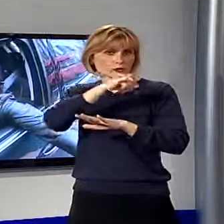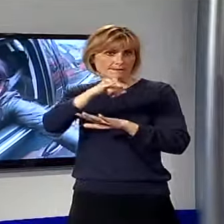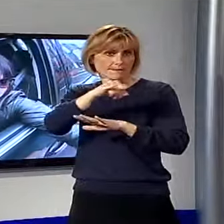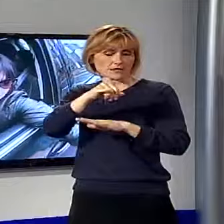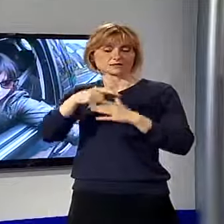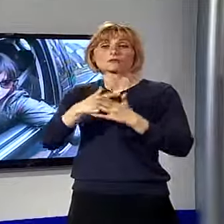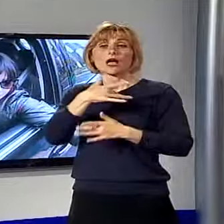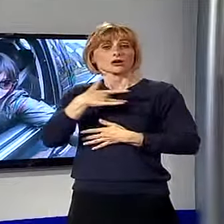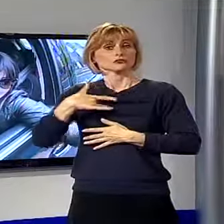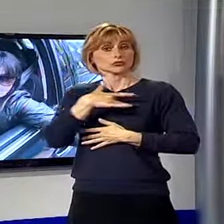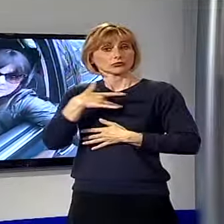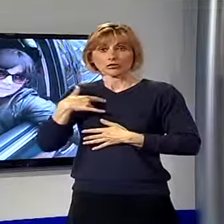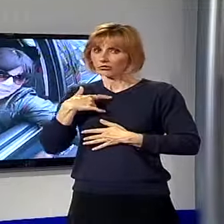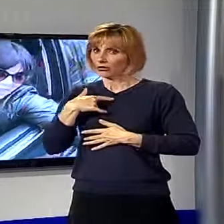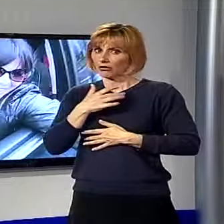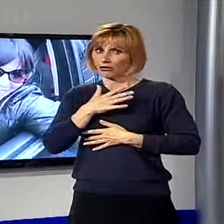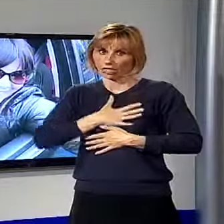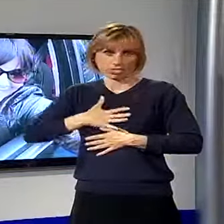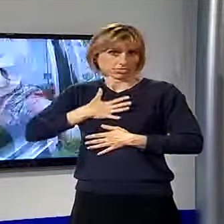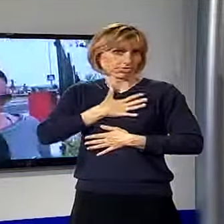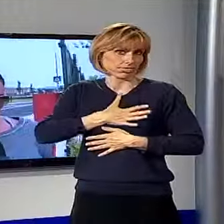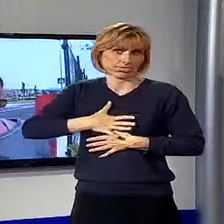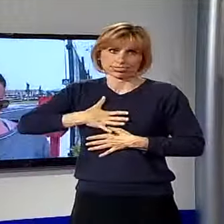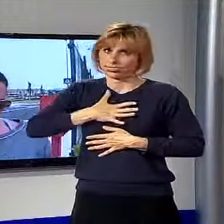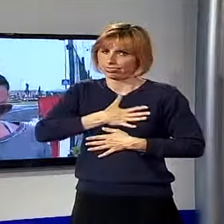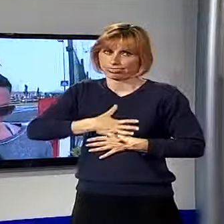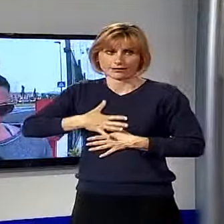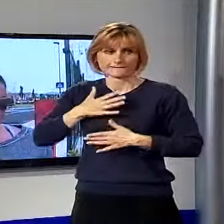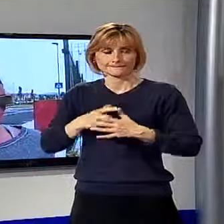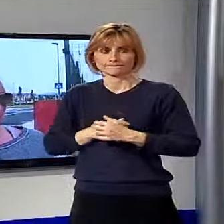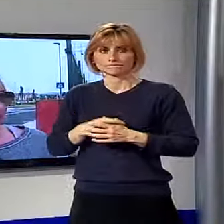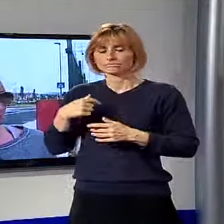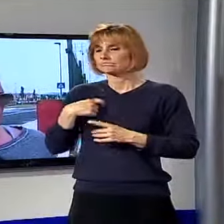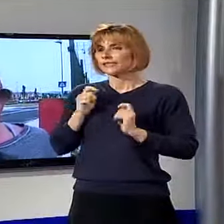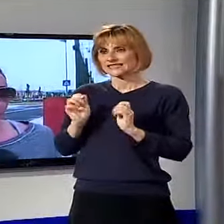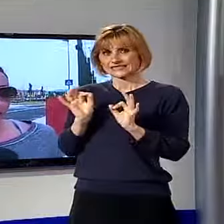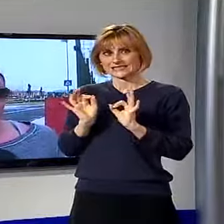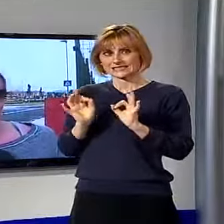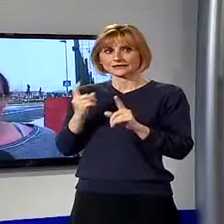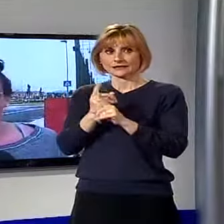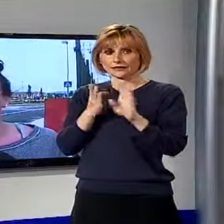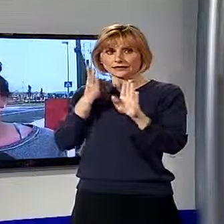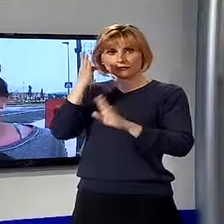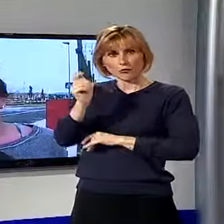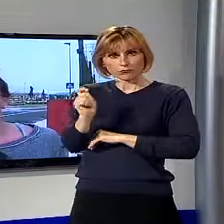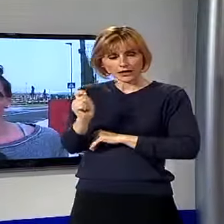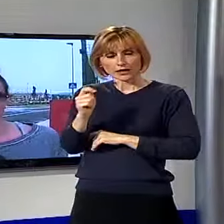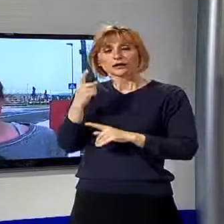attendersi i cittadini non hanno apprezzato la novità. No, non ho ancora pagato, sto andando a pagare e ora vedo quanto